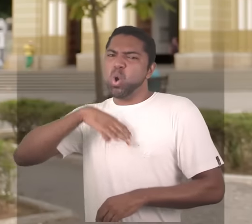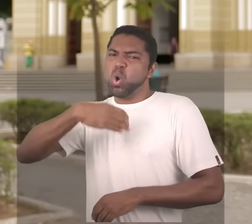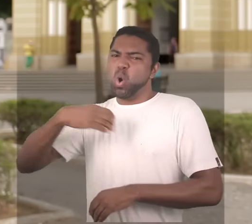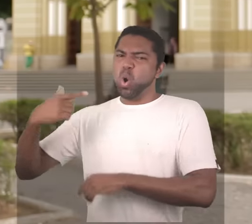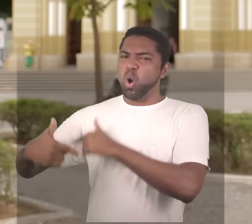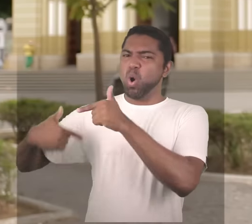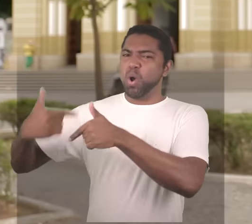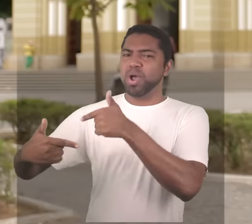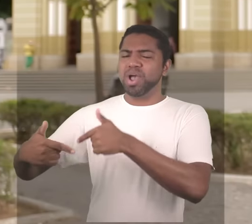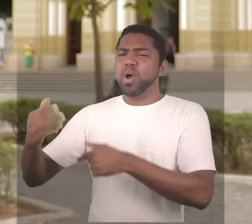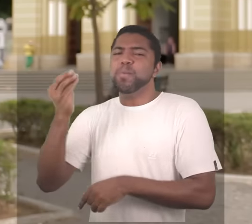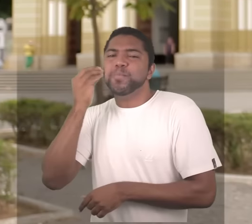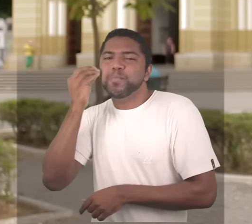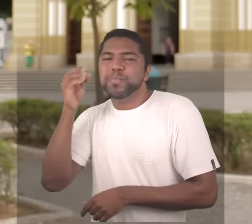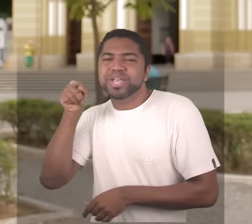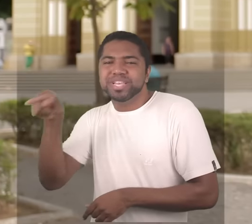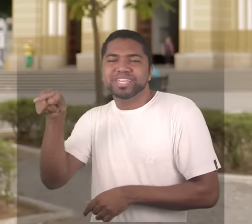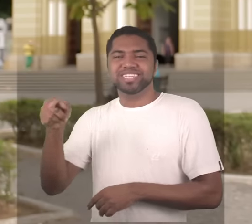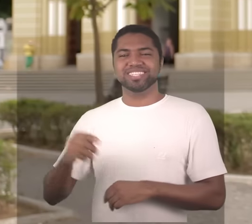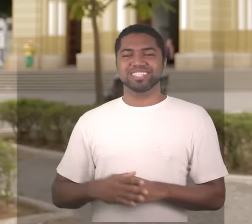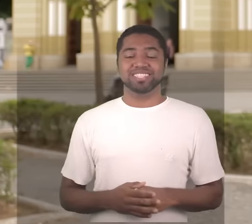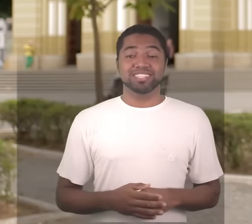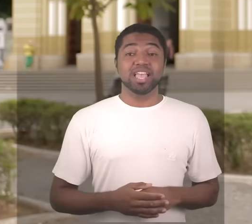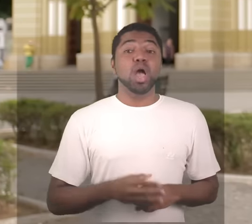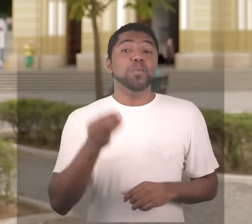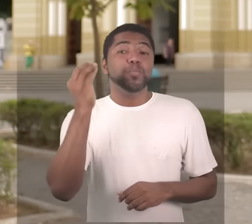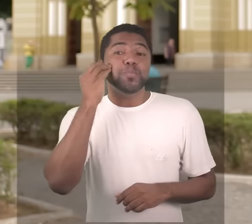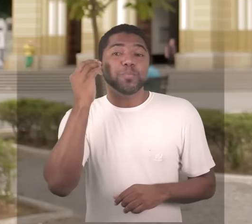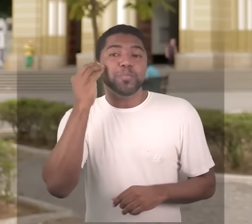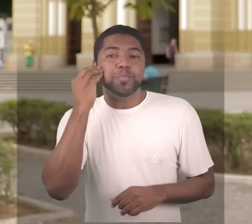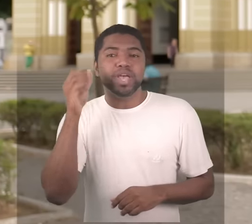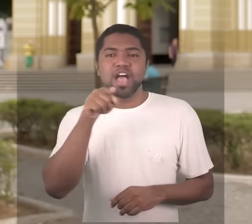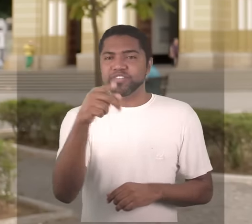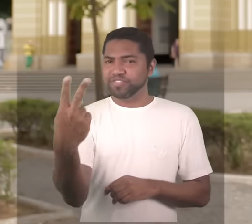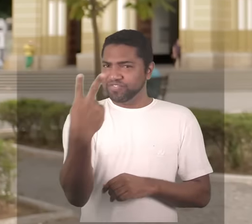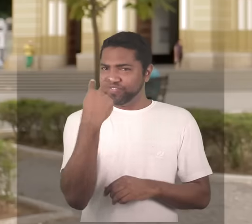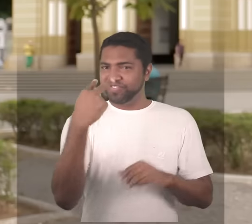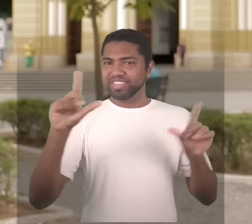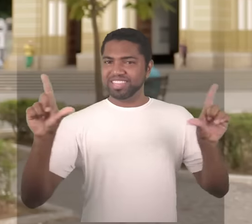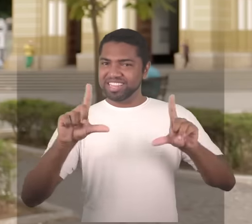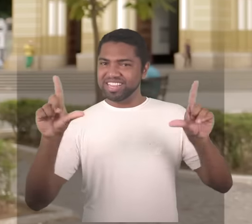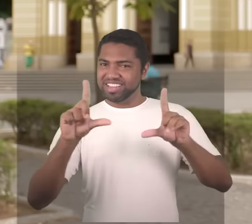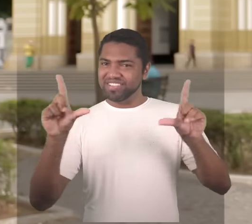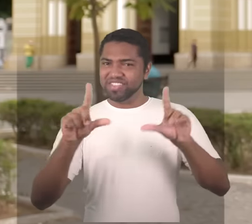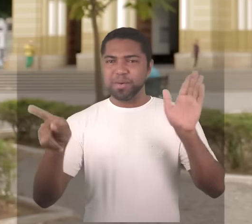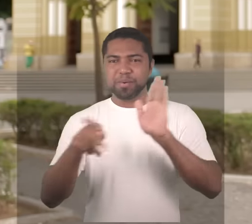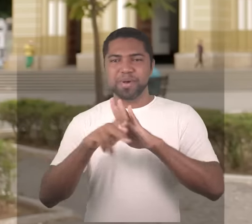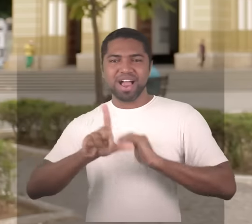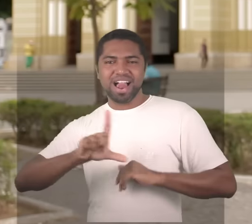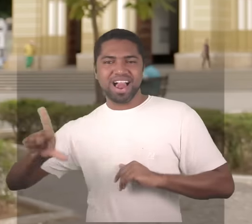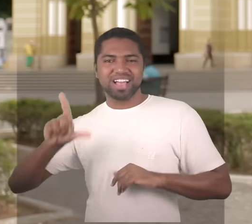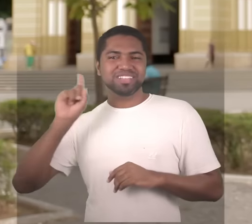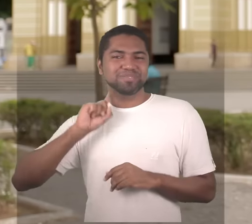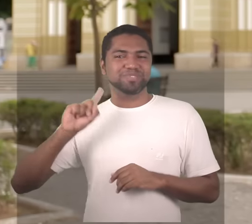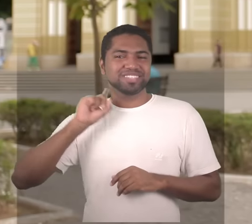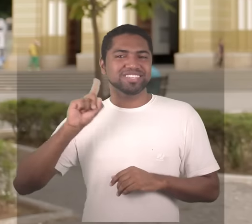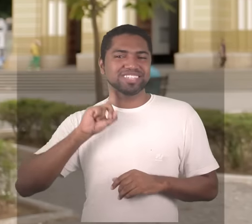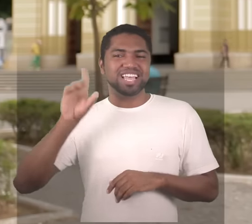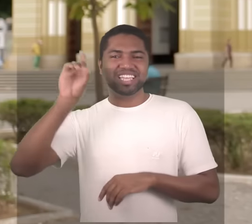Dindinha bom e um beijo carinhoso para todos os telespectadores do leste de Minas fique com Deus e